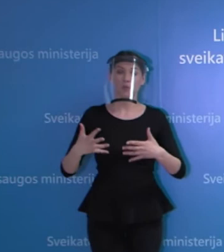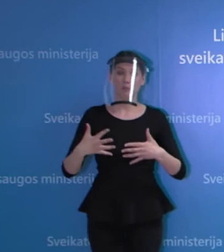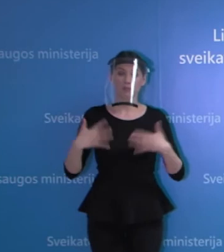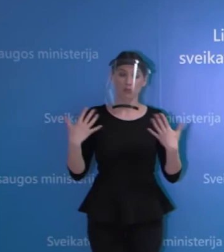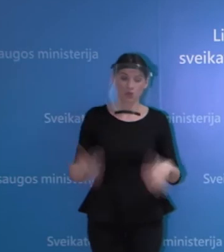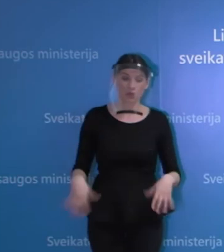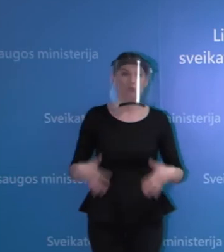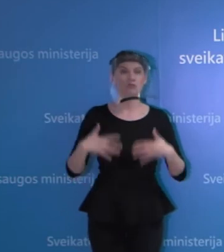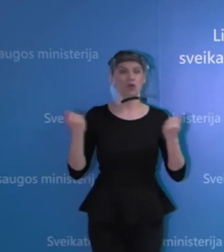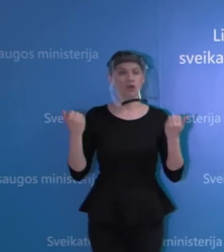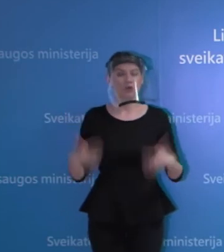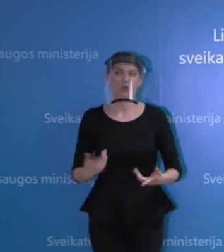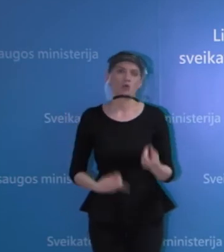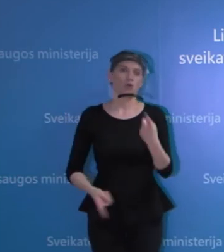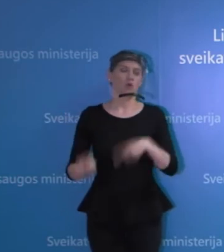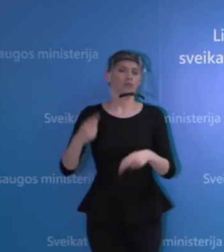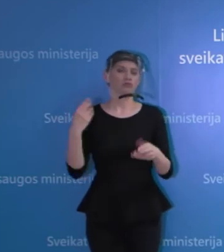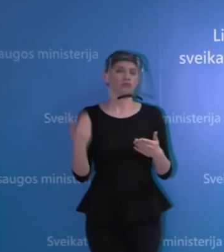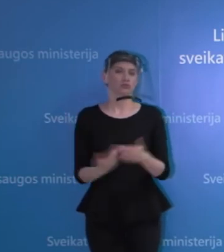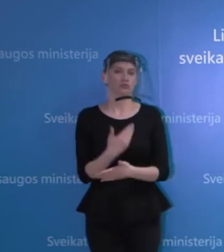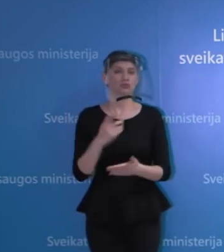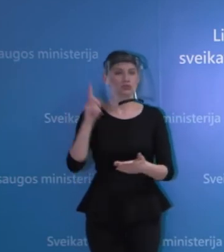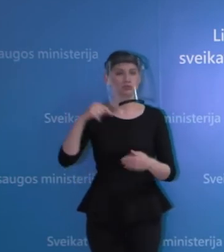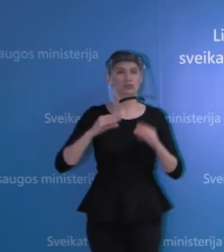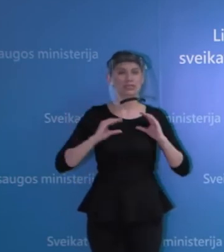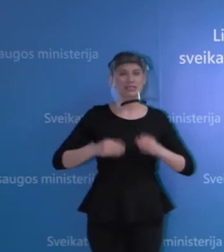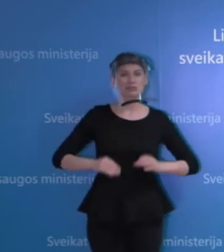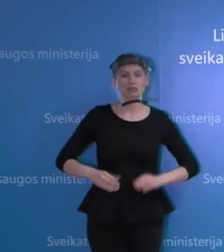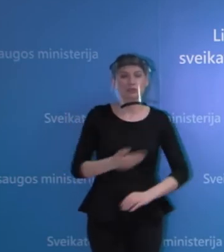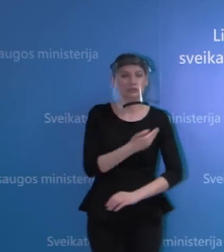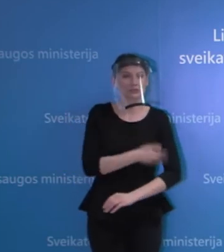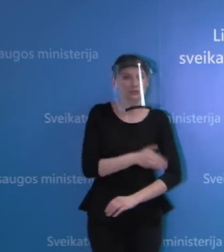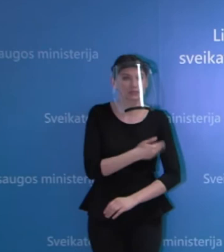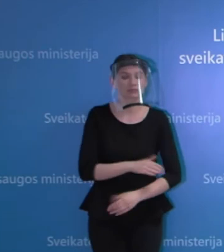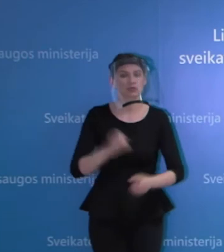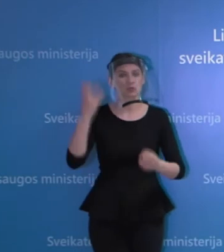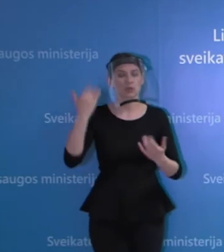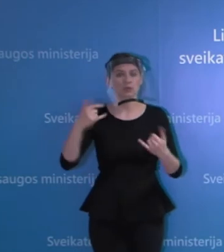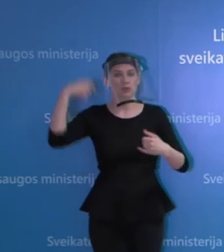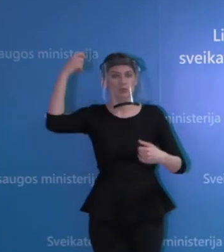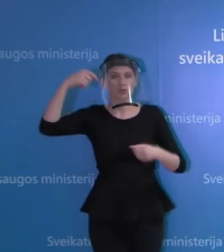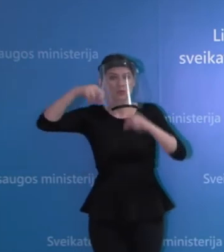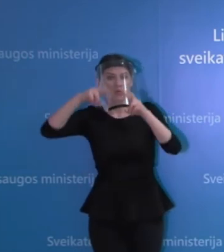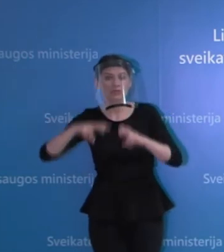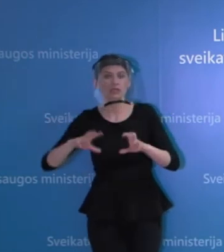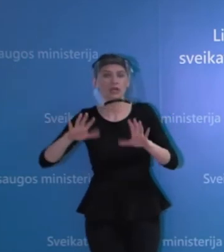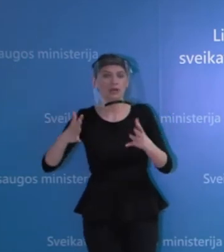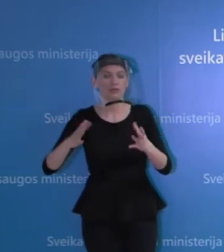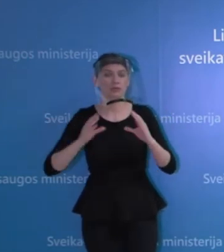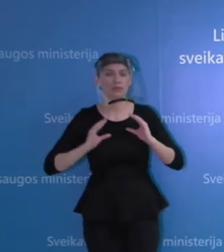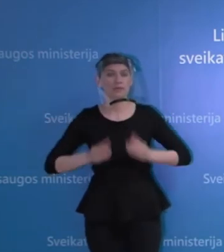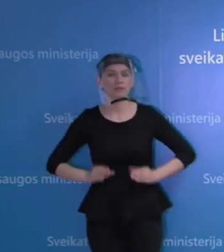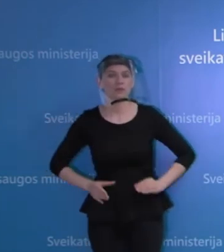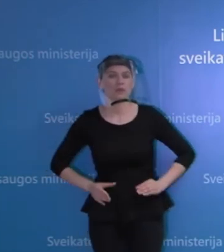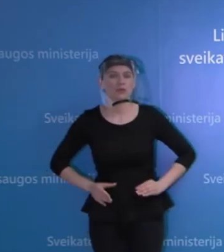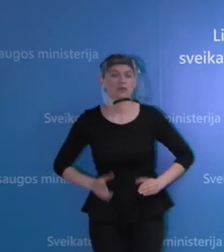su kuo tai yra susiję, ar su tuo, kad imunitetas susiformuoja neilgam laikui, nes dar atsakymai iš mokslininkų aiškaus neturim, kokiam laikui